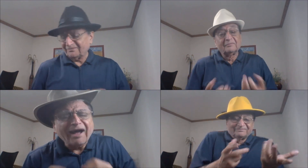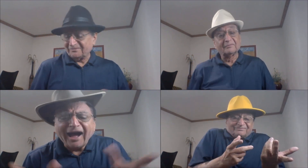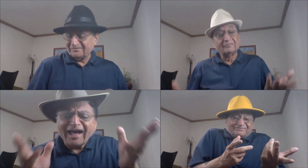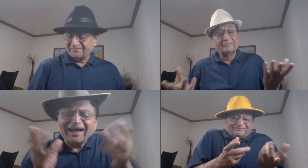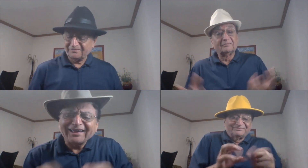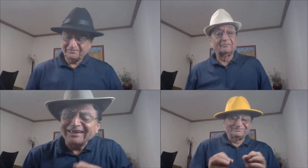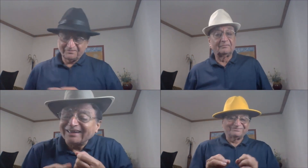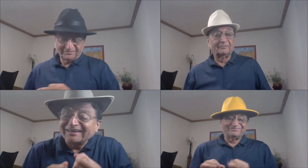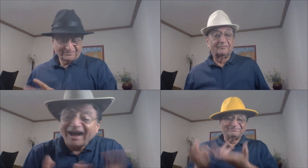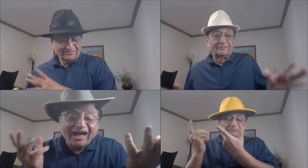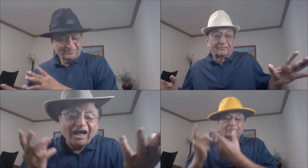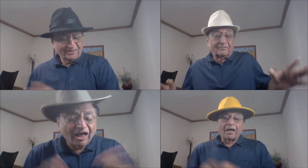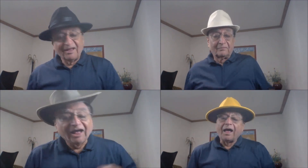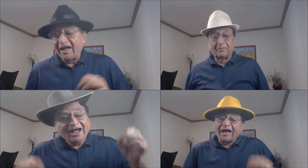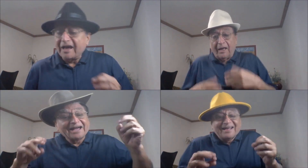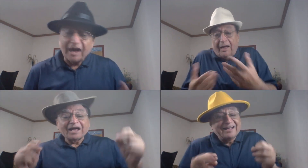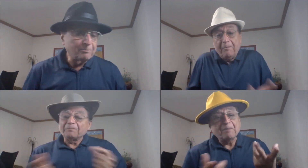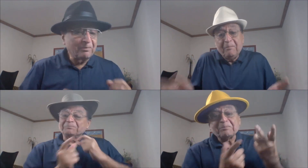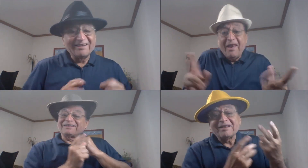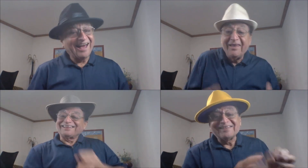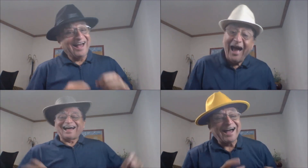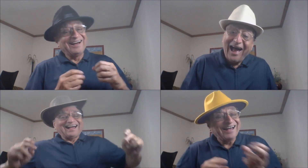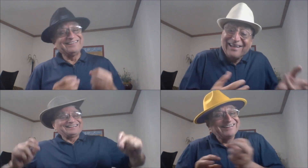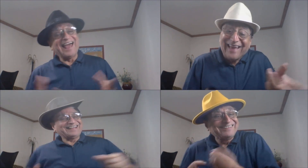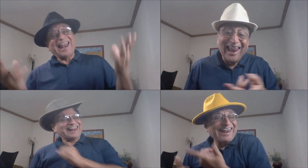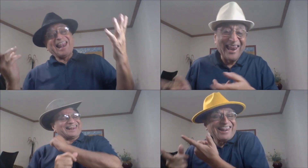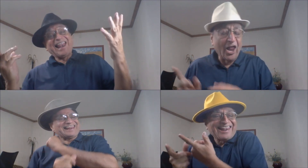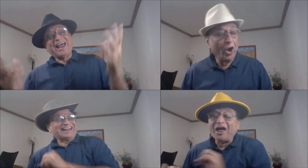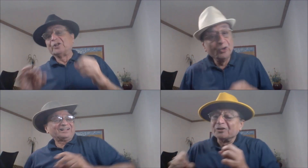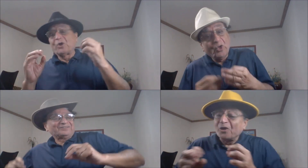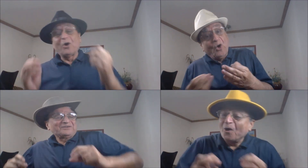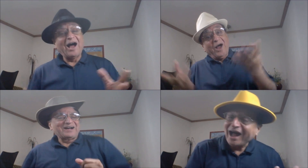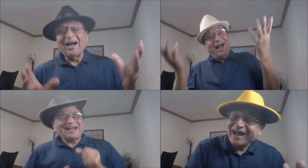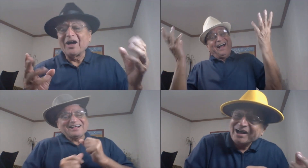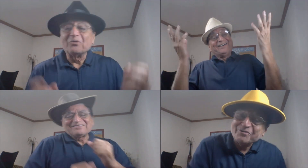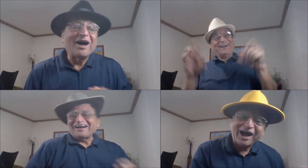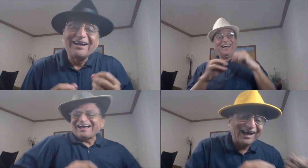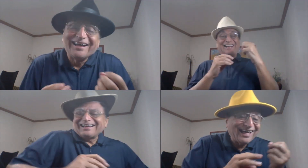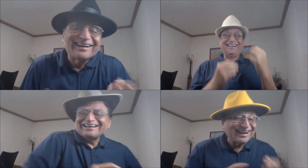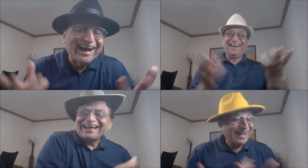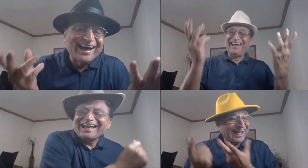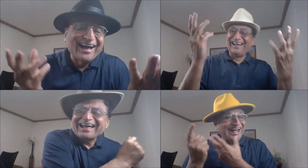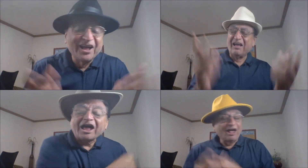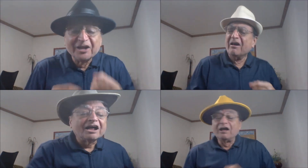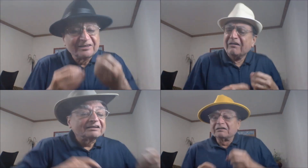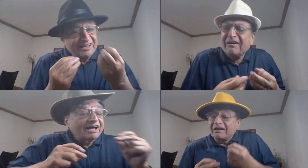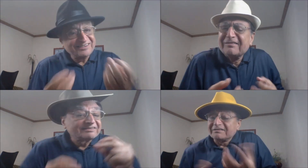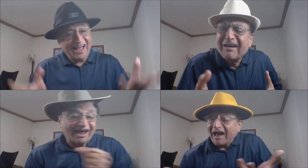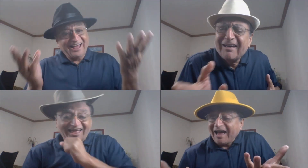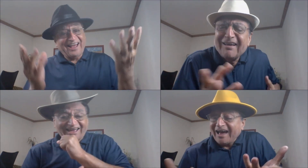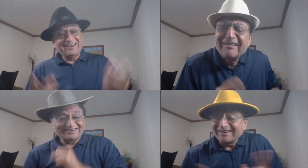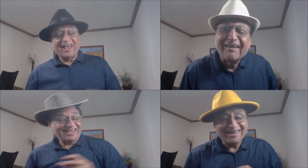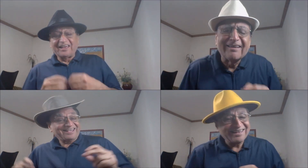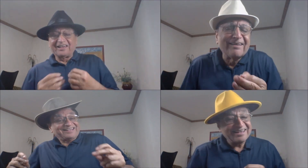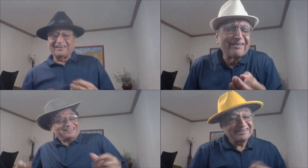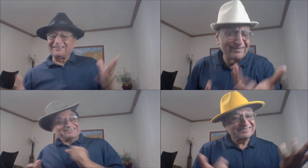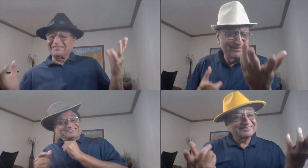आएगा है अपना दिल दुआ वारा ना जाने किस